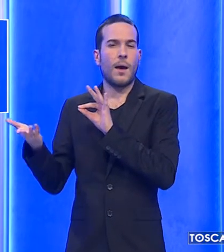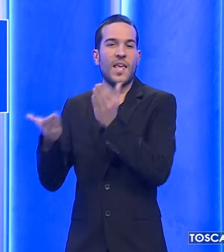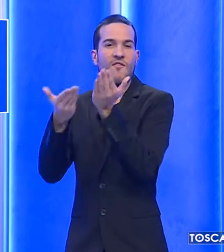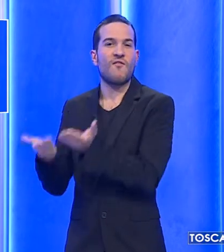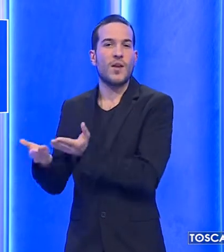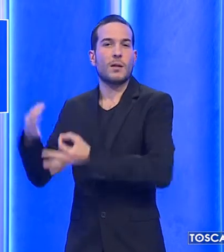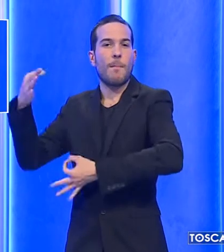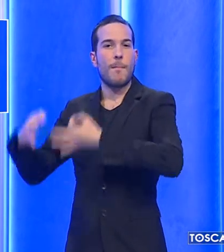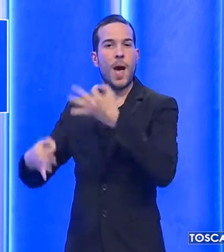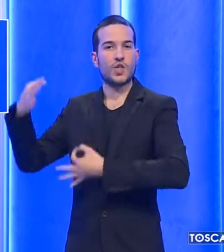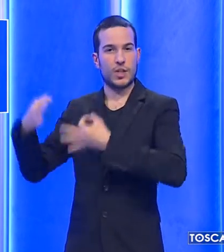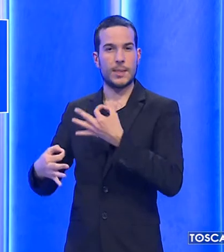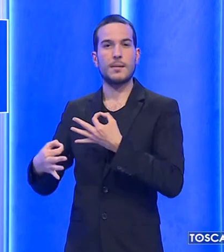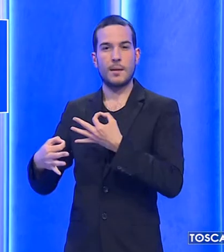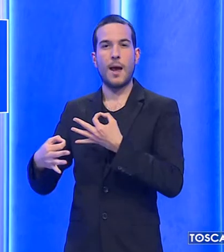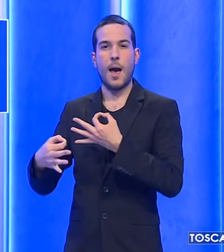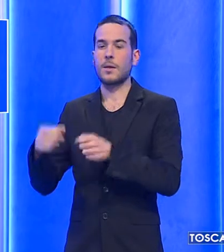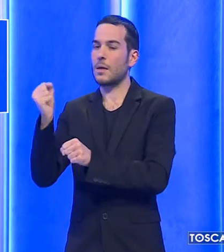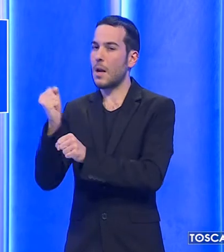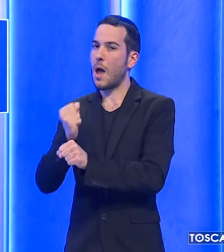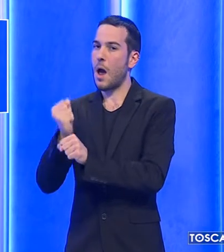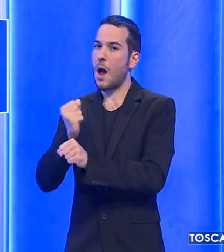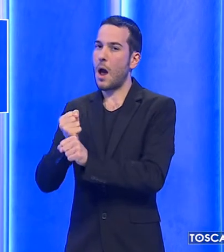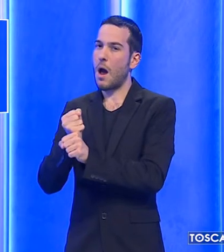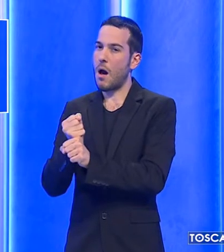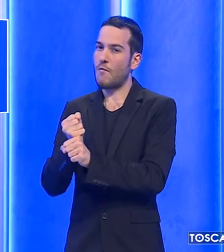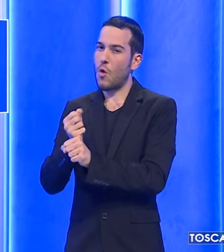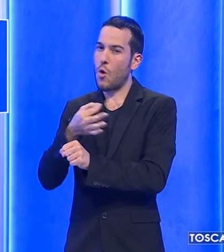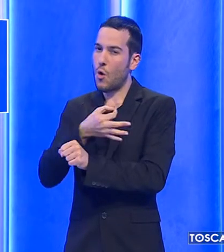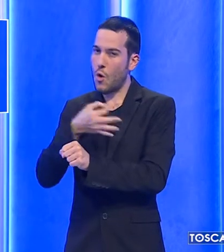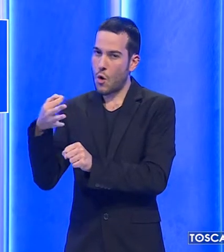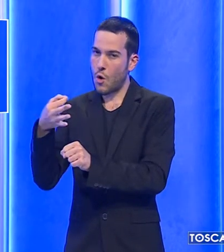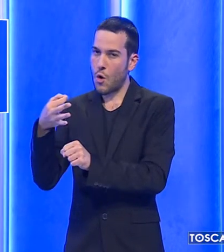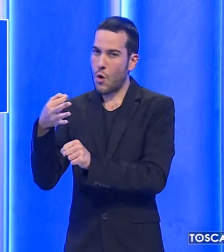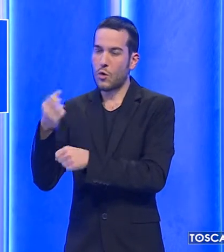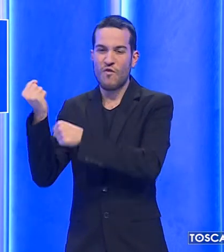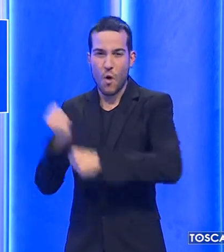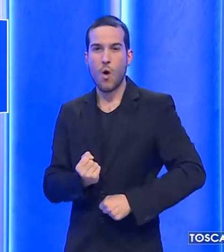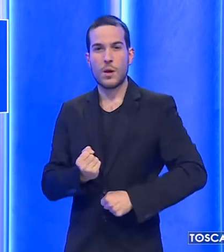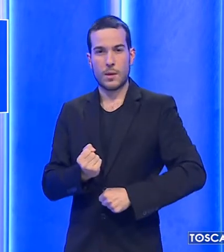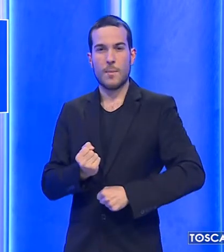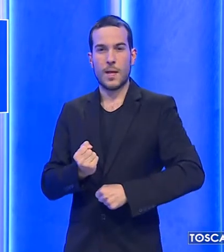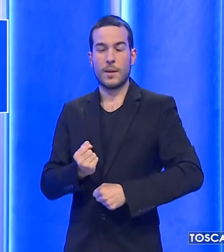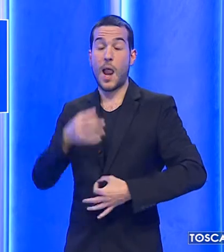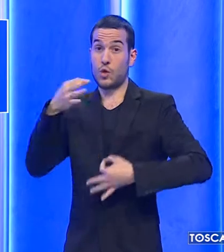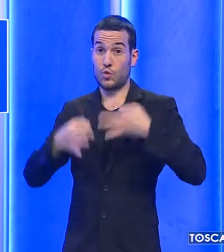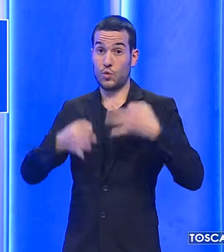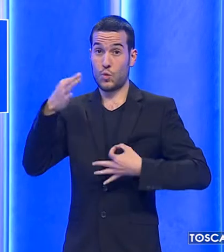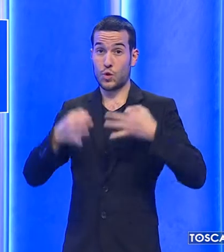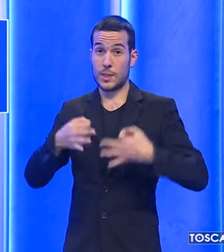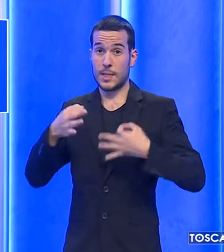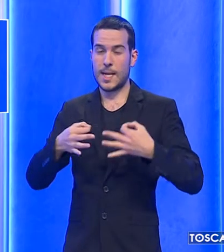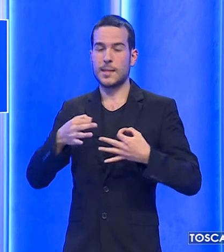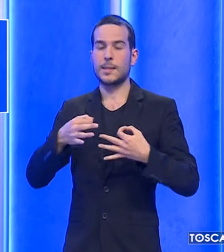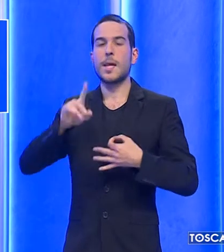invita i magistrati a svolgere il loro ruolo che è fondamentale non solo per la giustizia, ma per la nostra